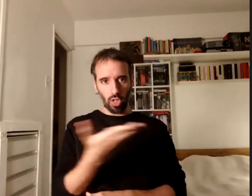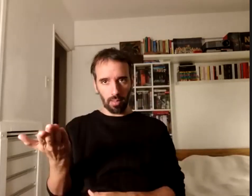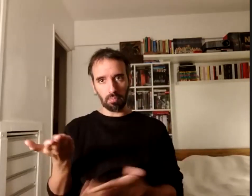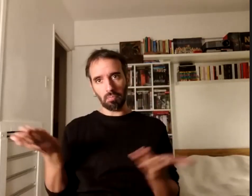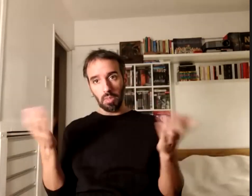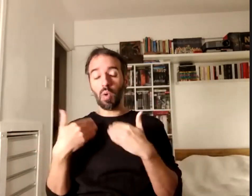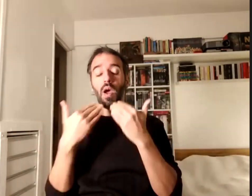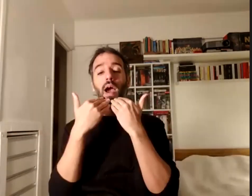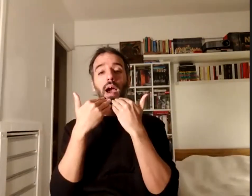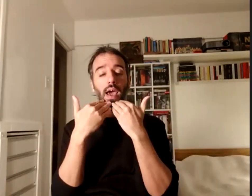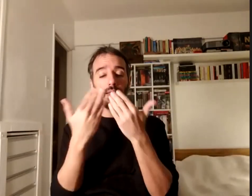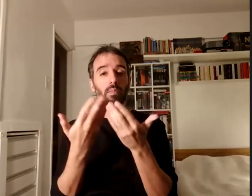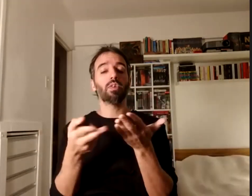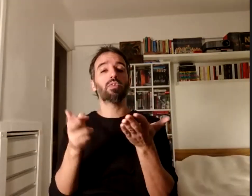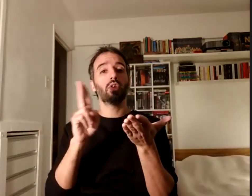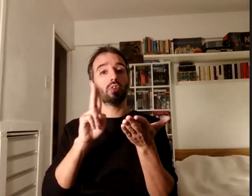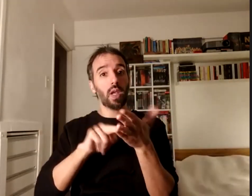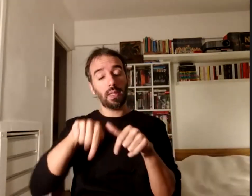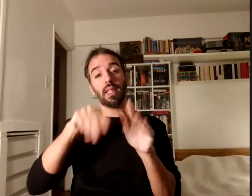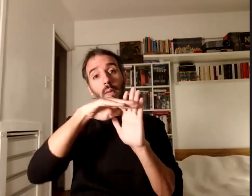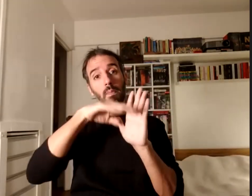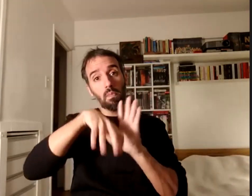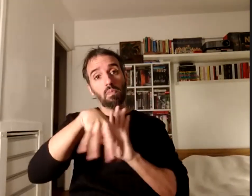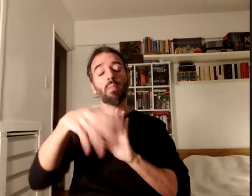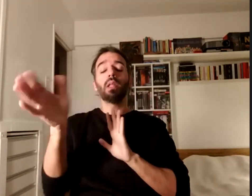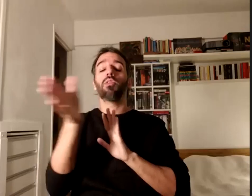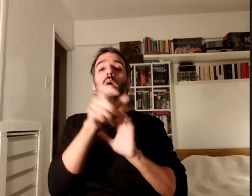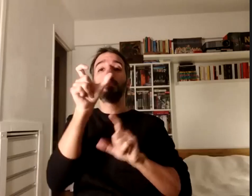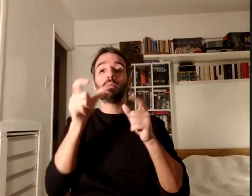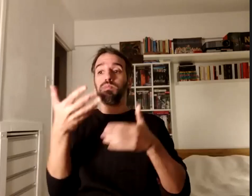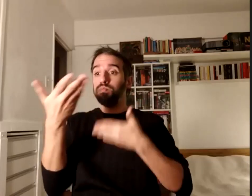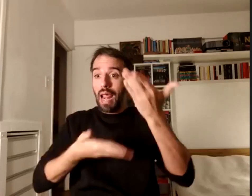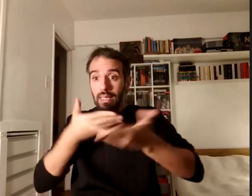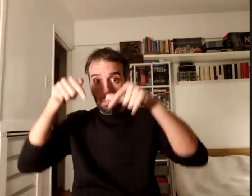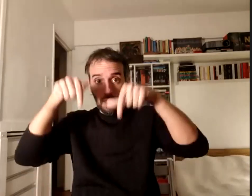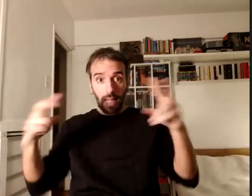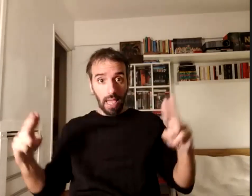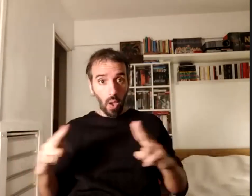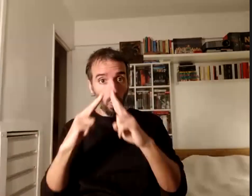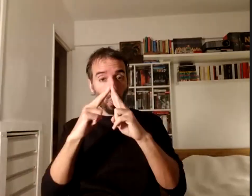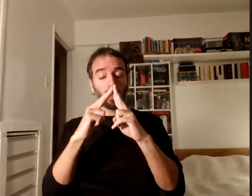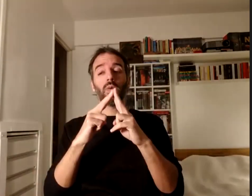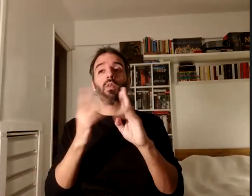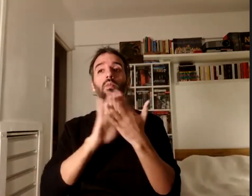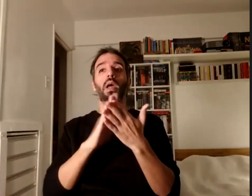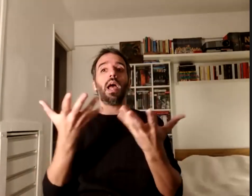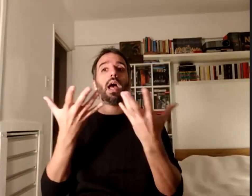nuevamente al programa y a todos los que participaron también en ese momento en ese encuentro porque nos permite seguir reflexionando sobre